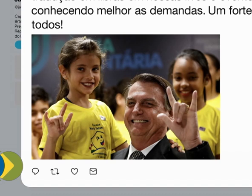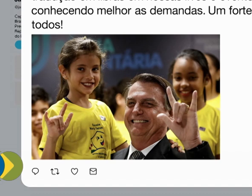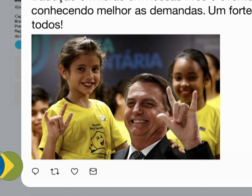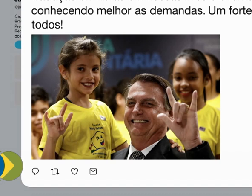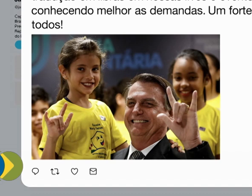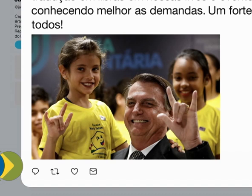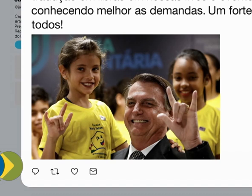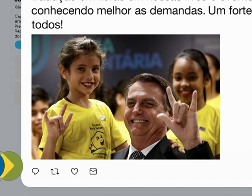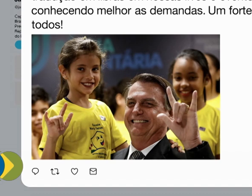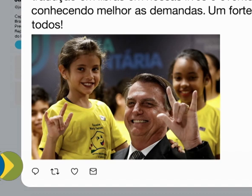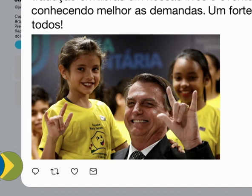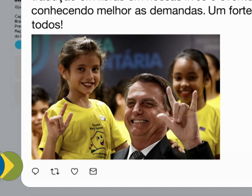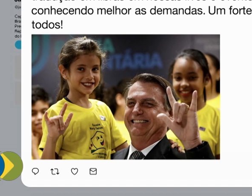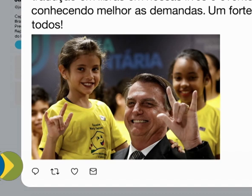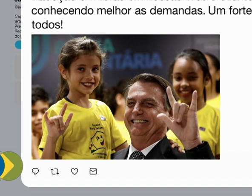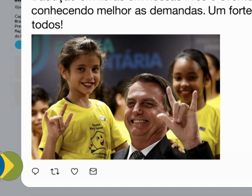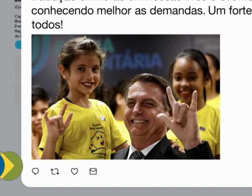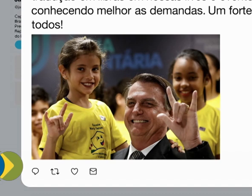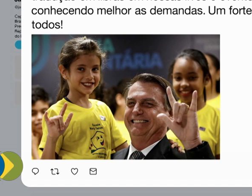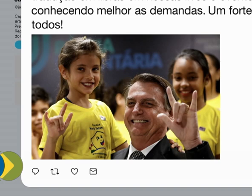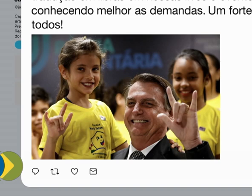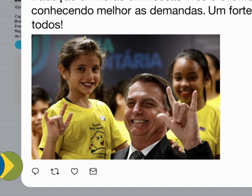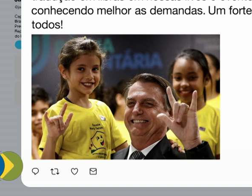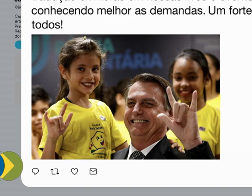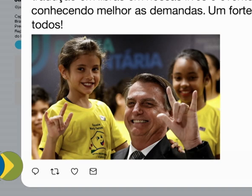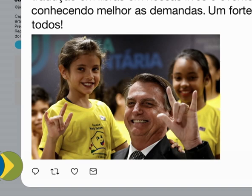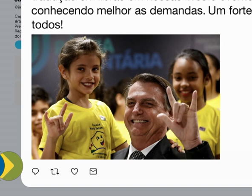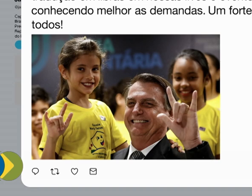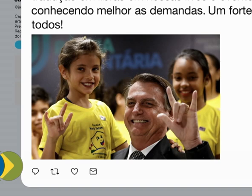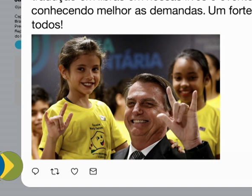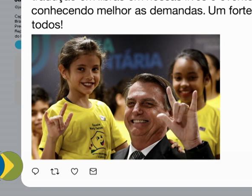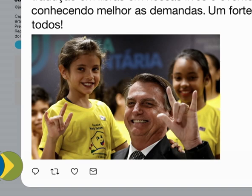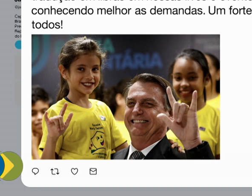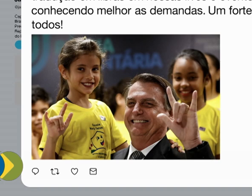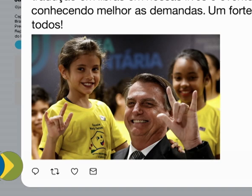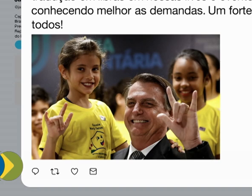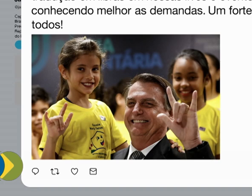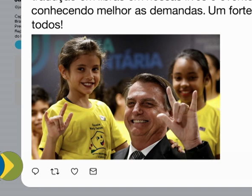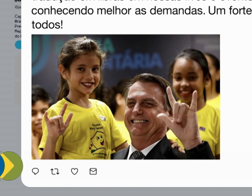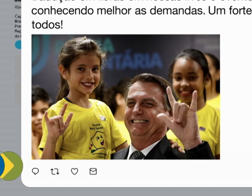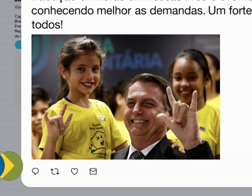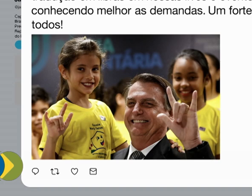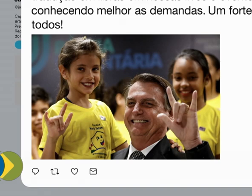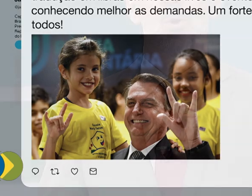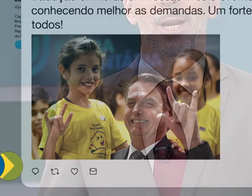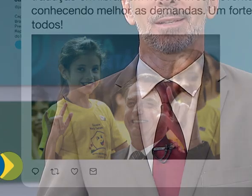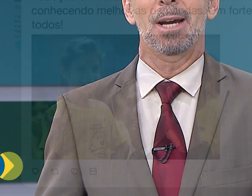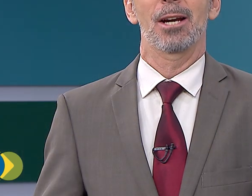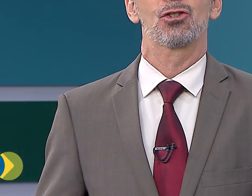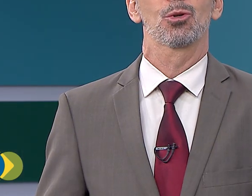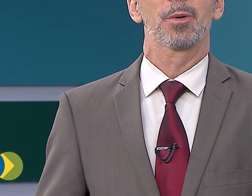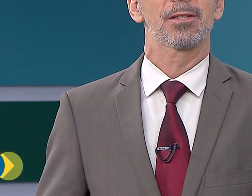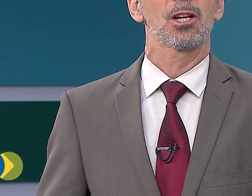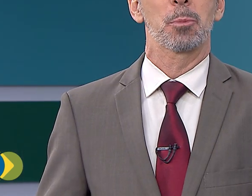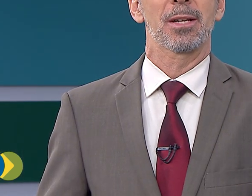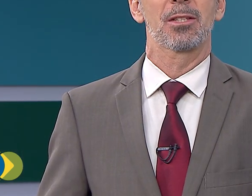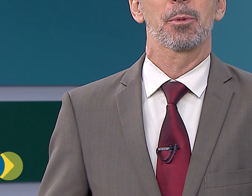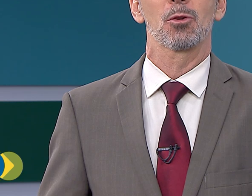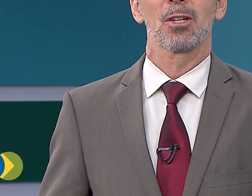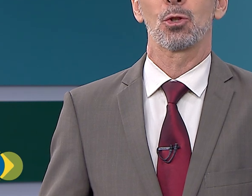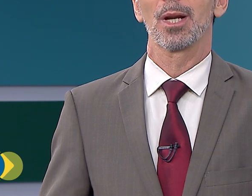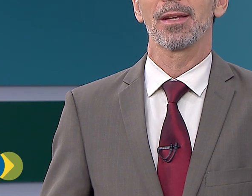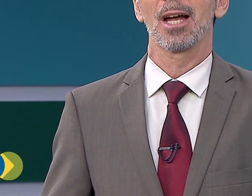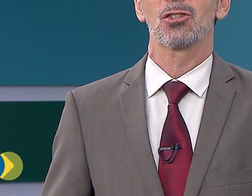deficientes auditivos, incluindo tradução em libras em eventos e conhecendo melhor as demandas. Agora à tarde, o presidente